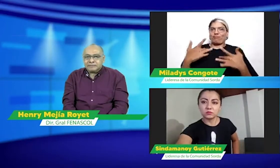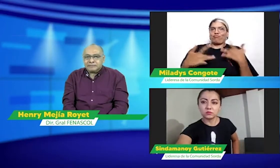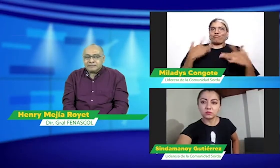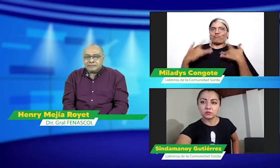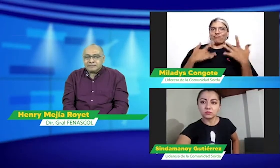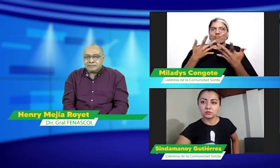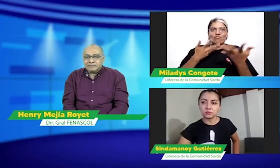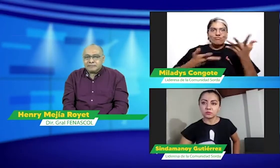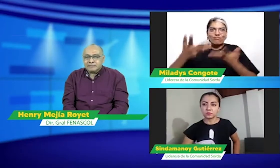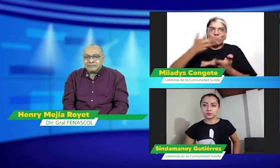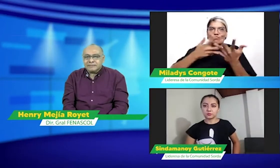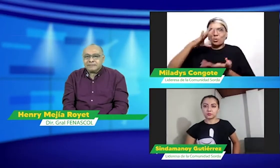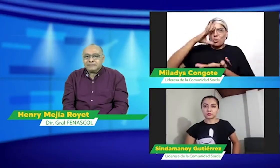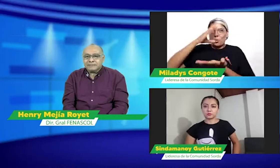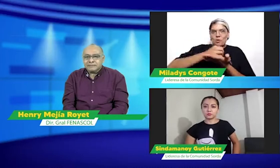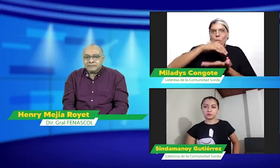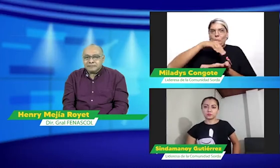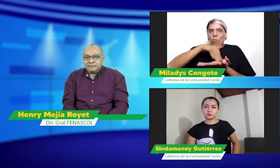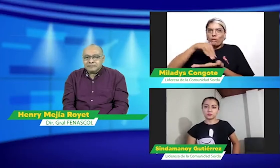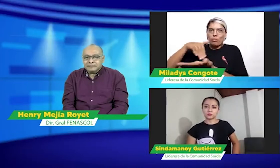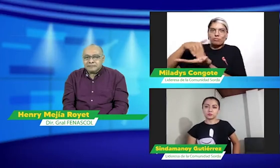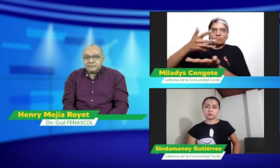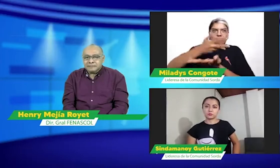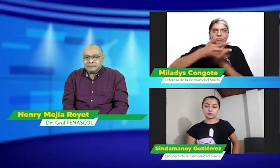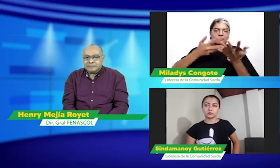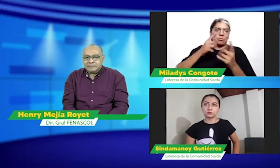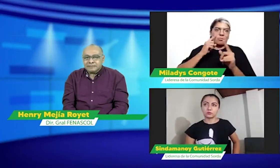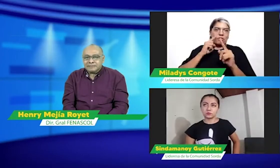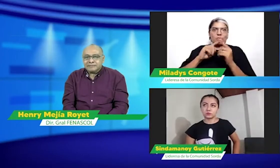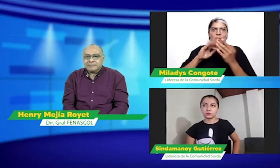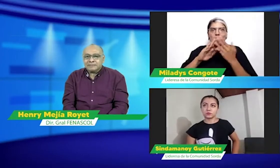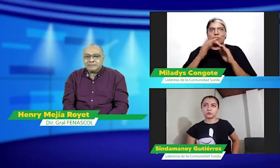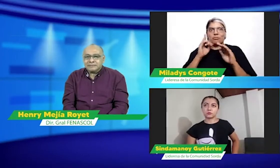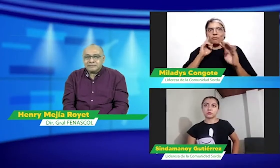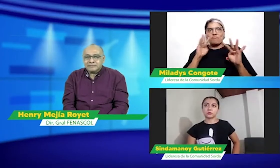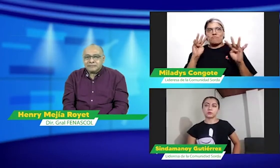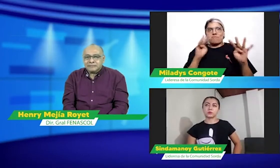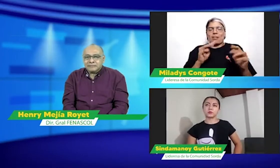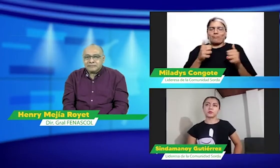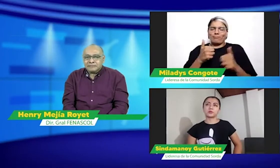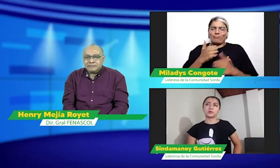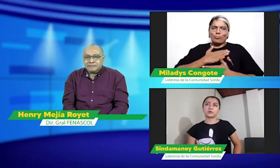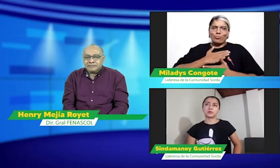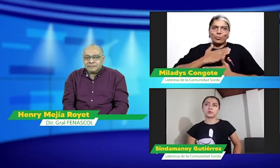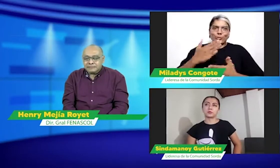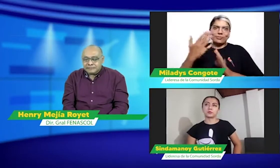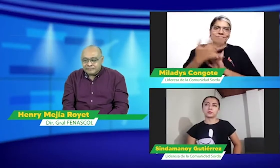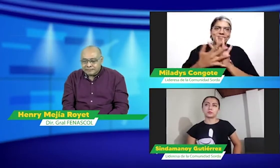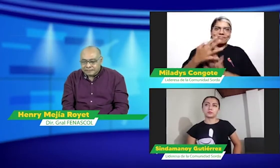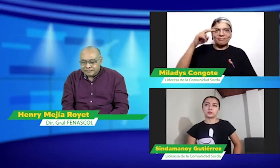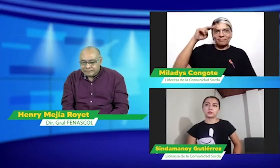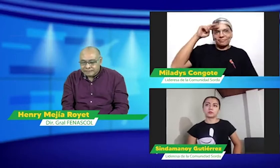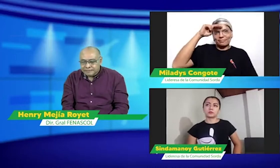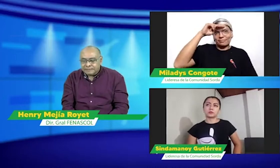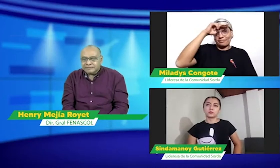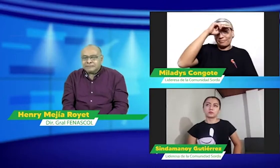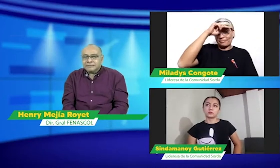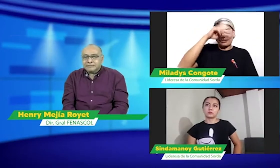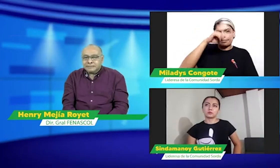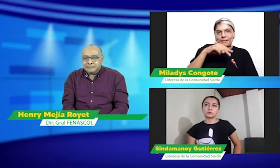encantada de estar en este espacio, de conocer las distintas posturas y opiniones y me gusta que la población sorda,